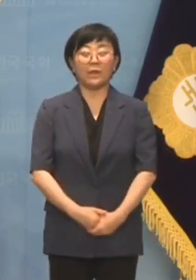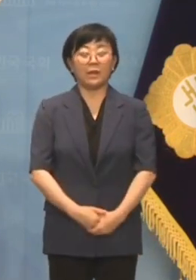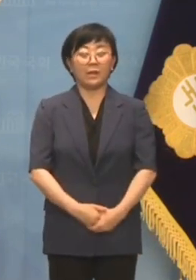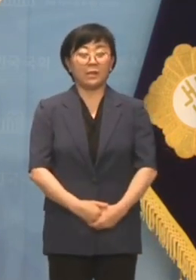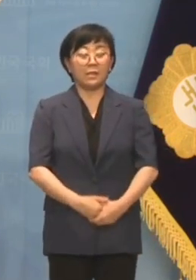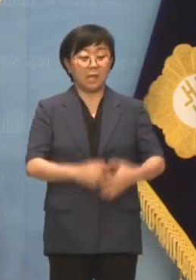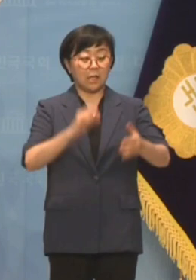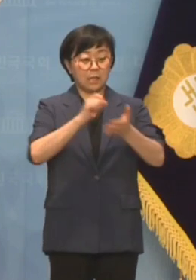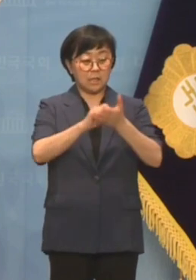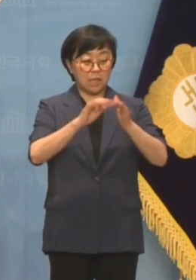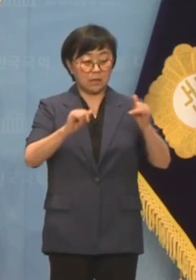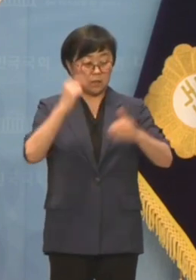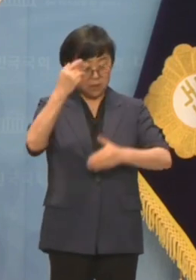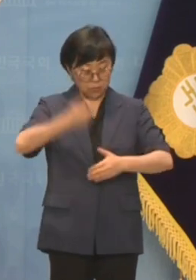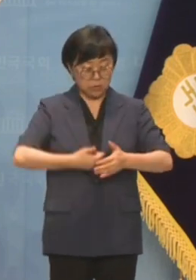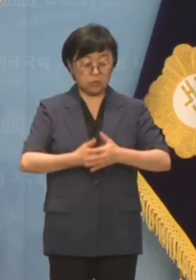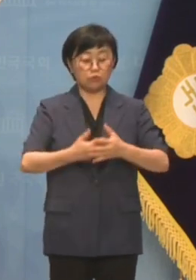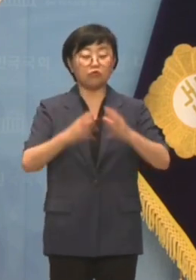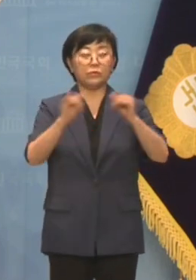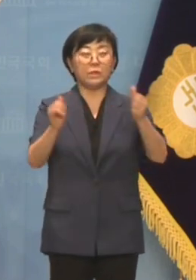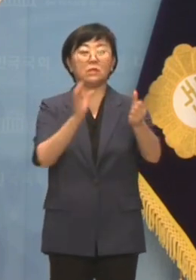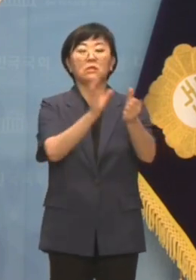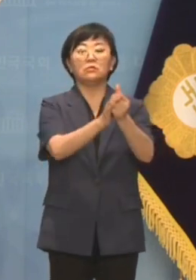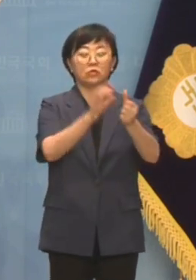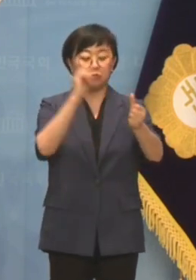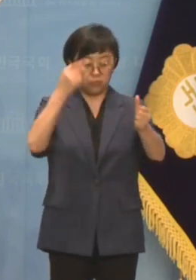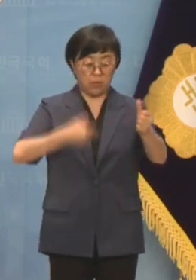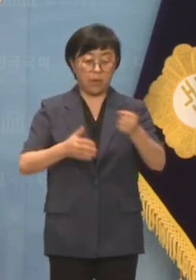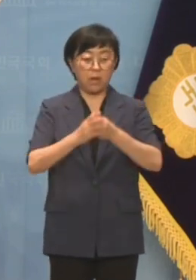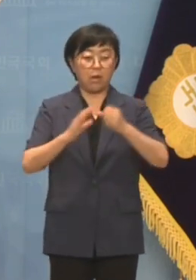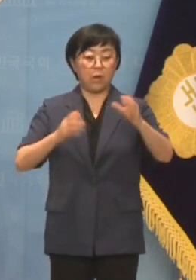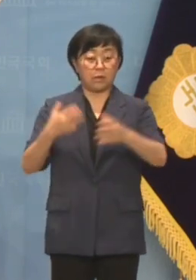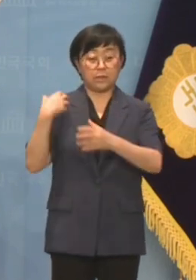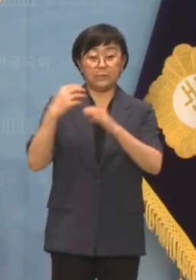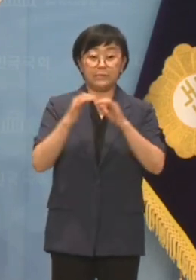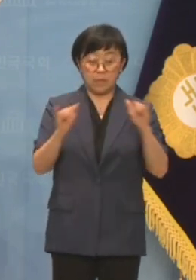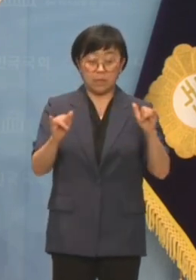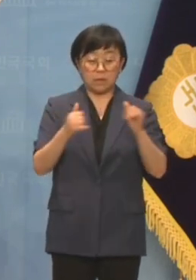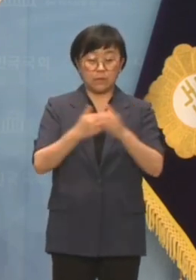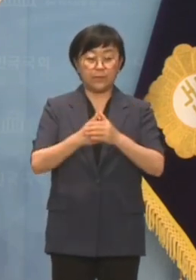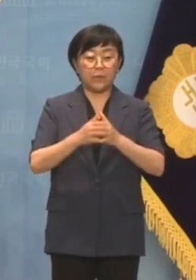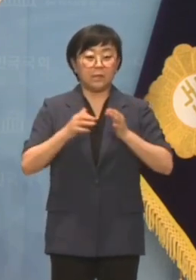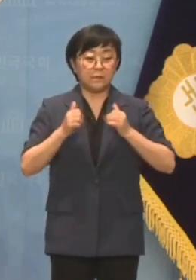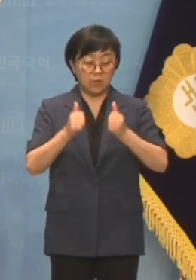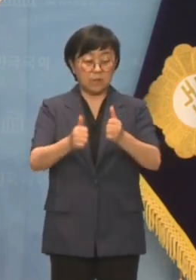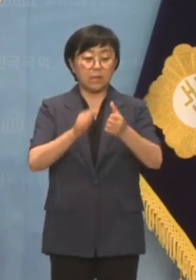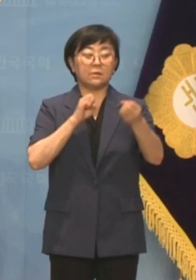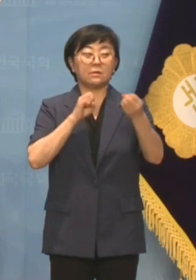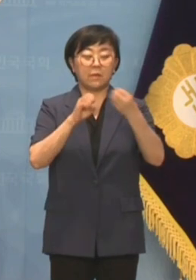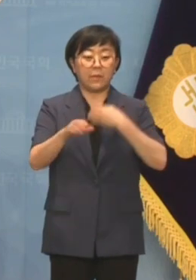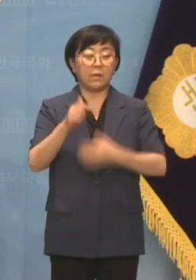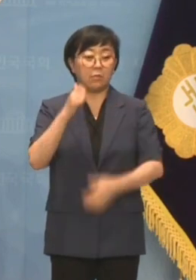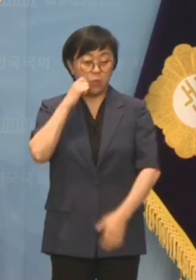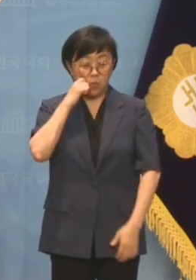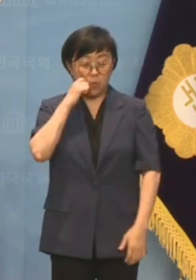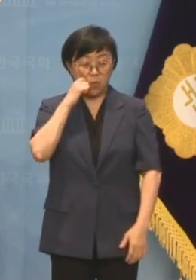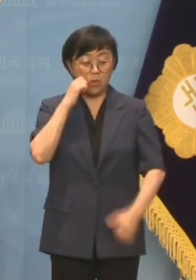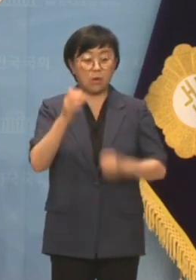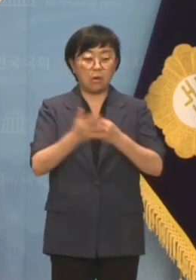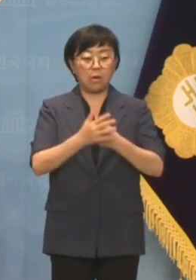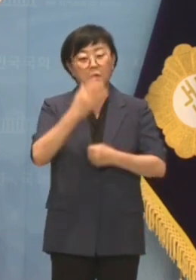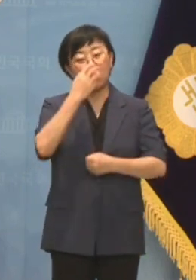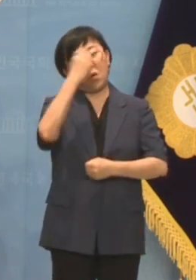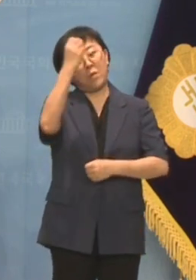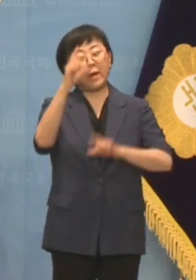기자들의 질문은 국민의 의문을 대신한 겁니다. 외교 책임자로서 성실하게 답하지는 못할 망정